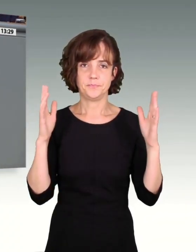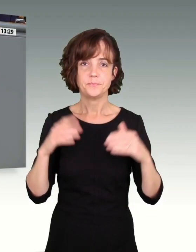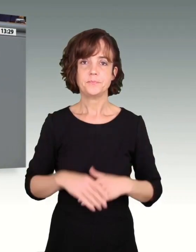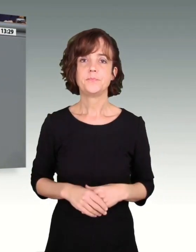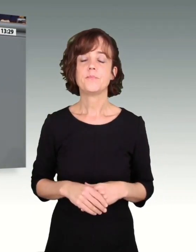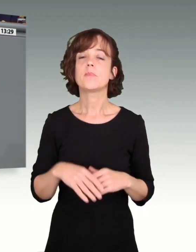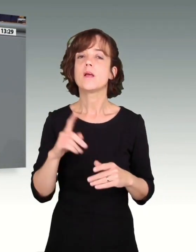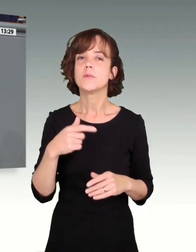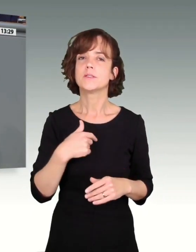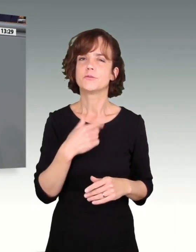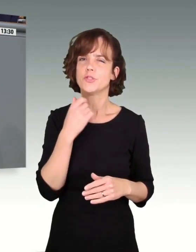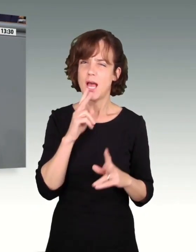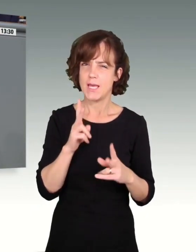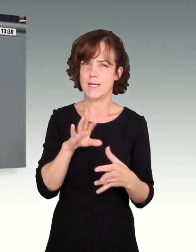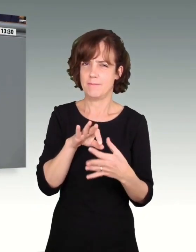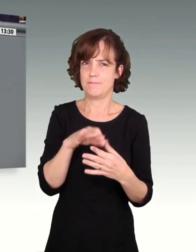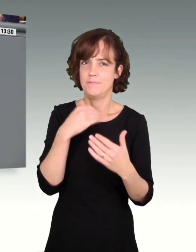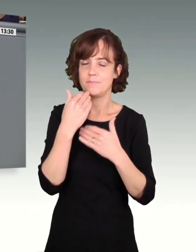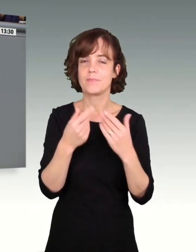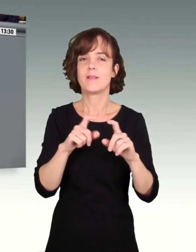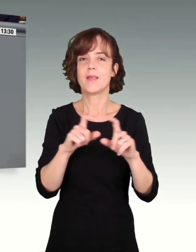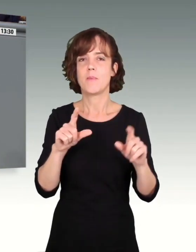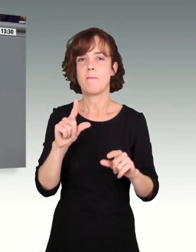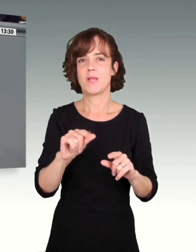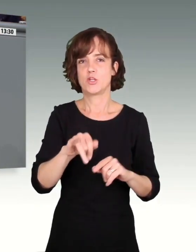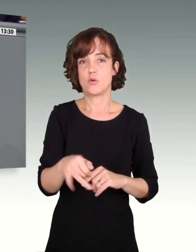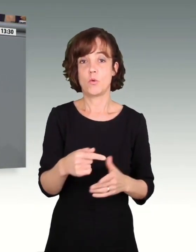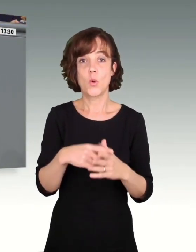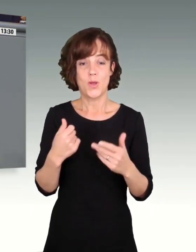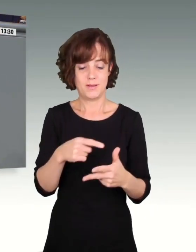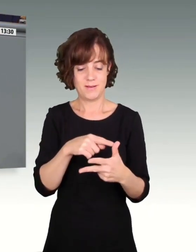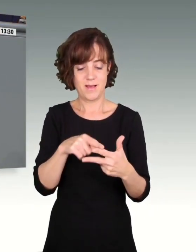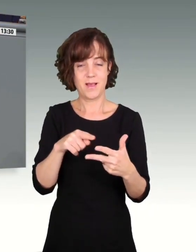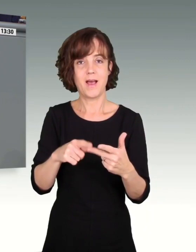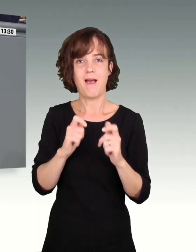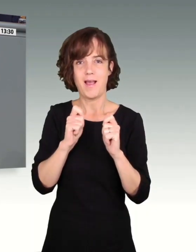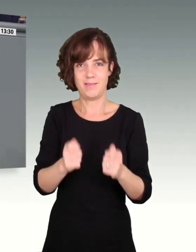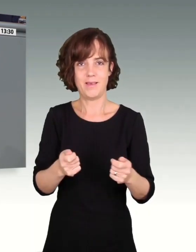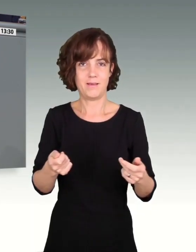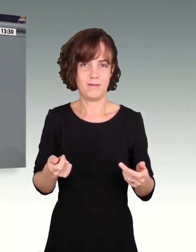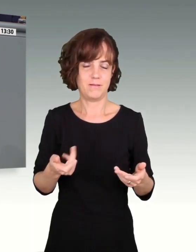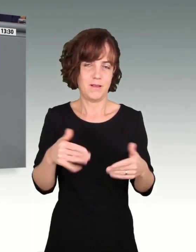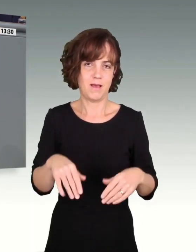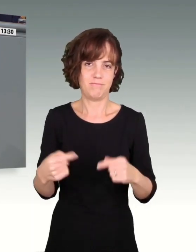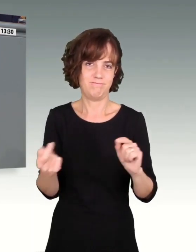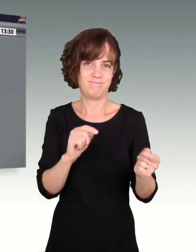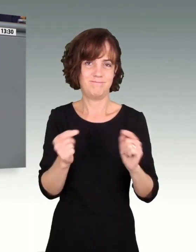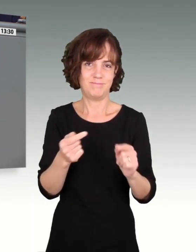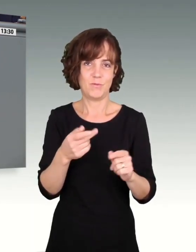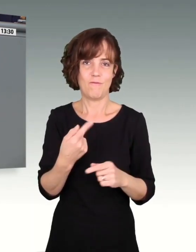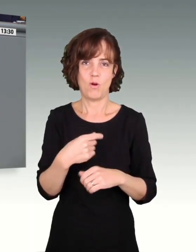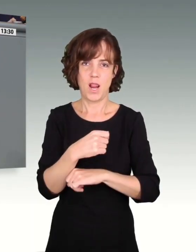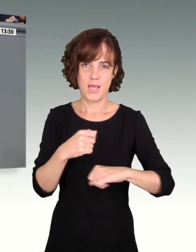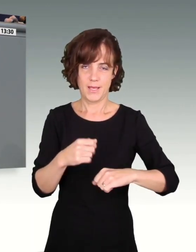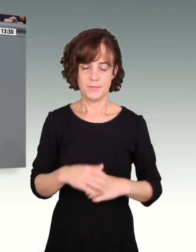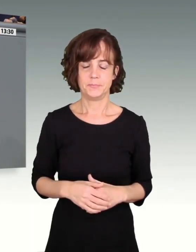Wozu ich aber eigentlich noch mal reden wollte, war das Thema Minijobs. Denn heute sind ja drei Anträge hier zur Diskussion von den Kolleginnen und Kollegen von den